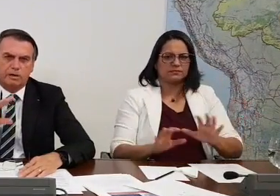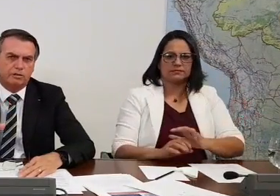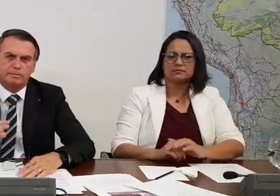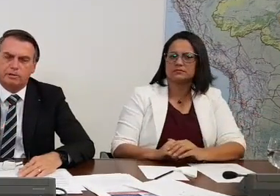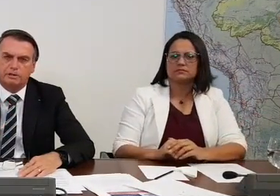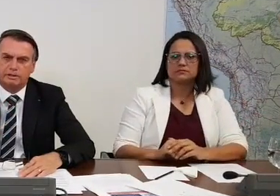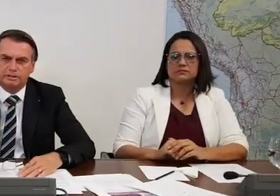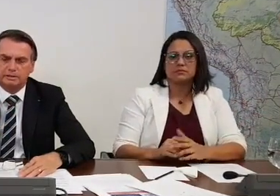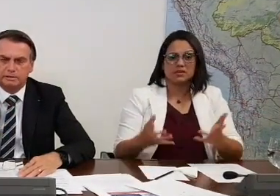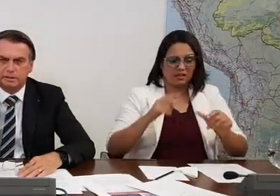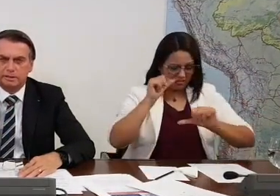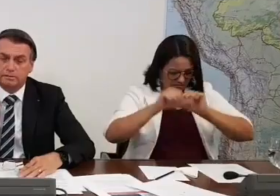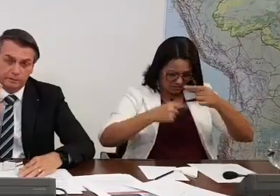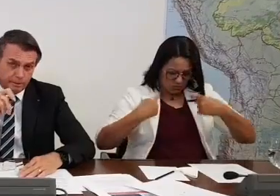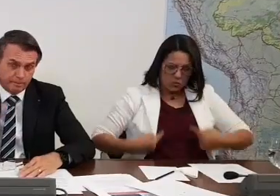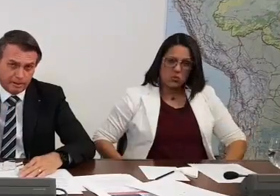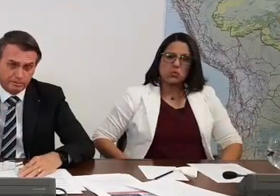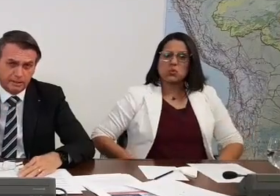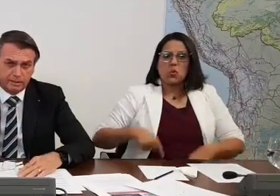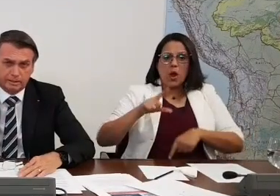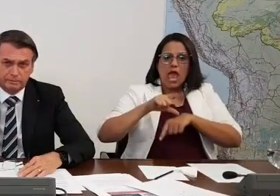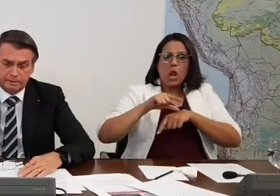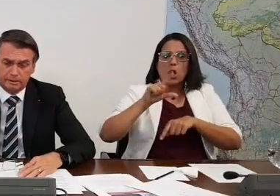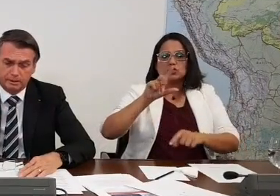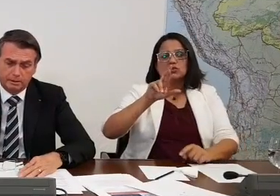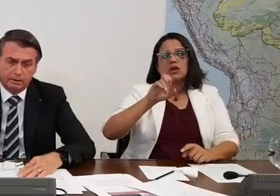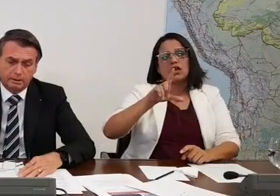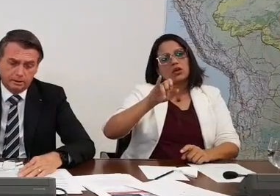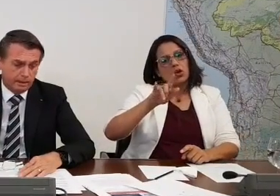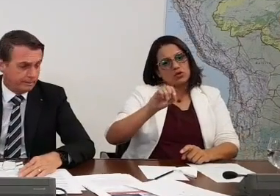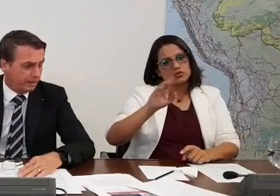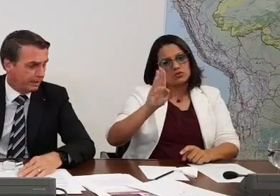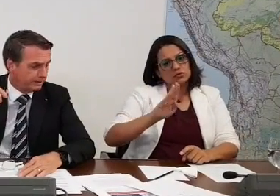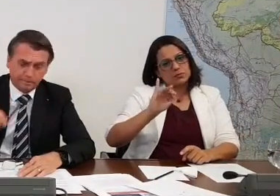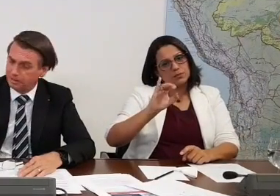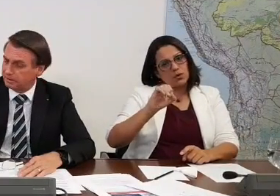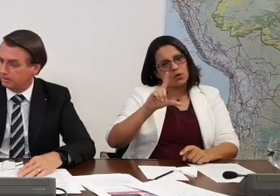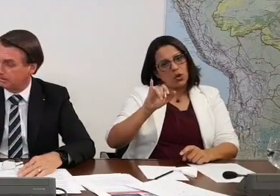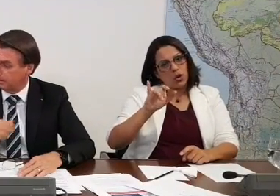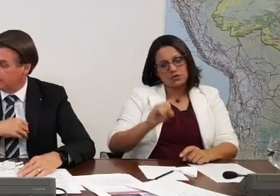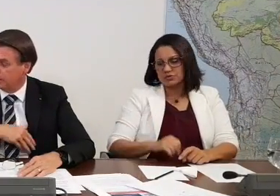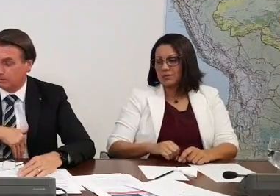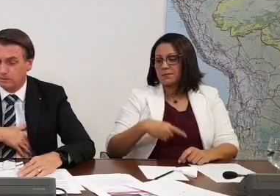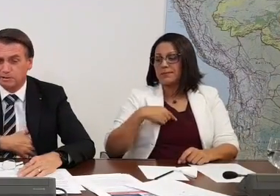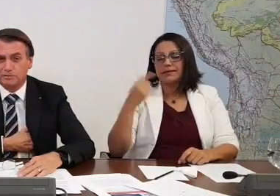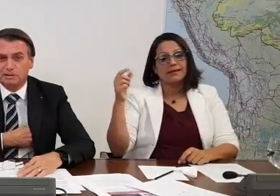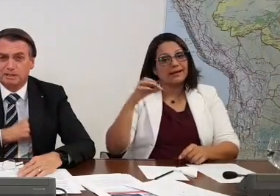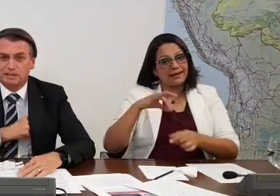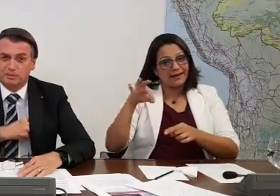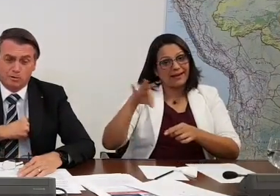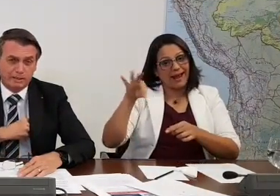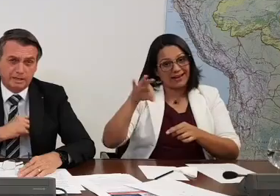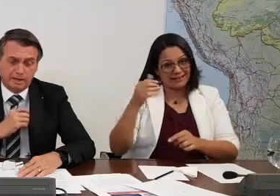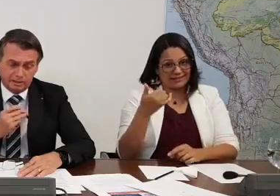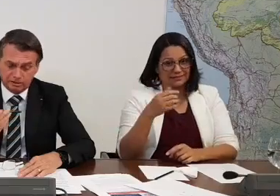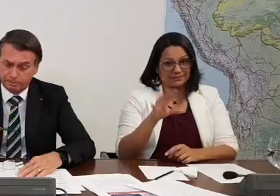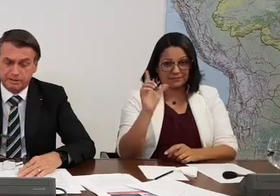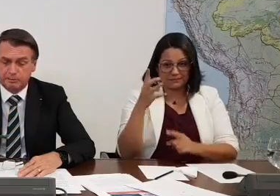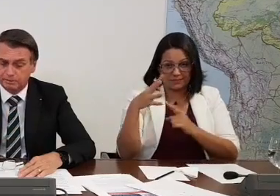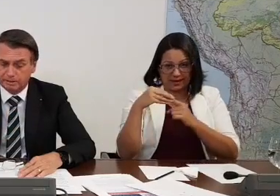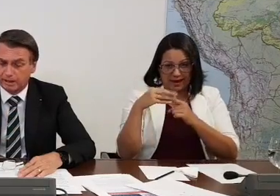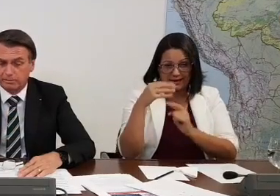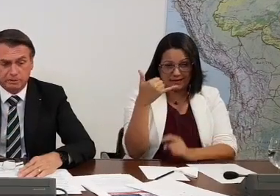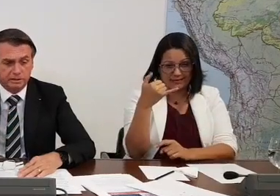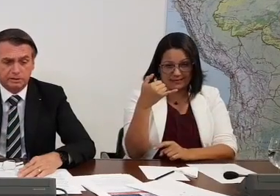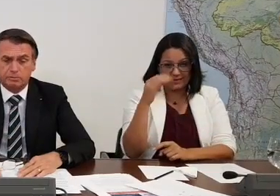Desregula o relógio biológico da gente, é terrível. Foi apenas um decreto. A minha caneta BIC está à disposição de vocês. Qualquer decreto pode